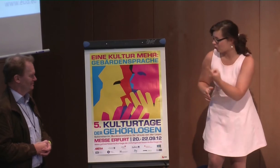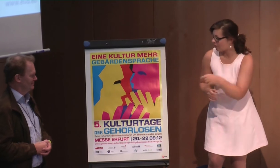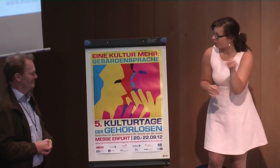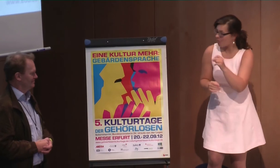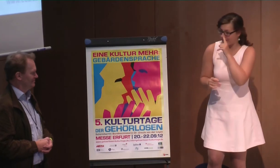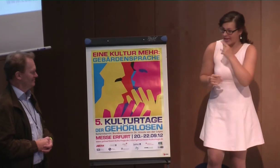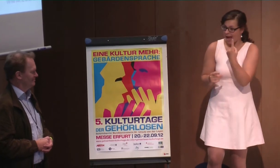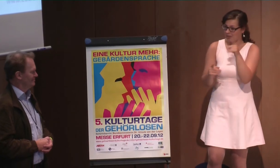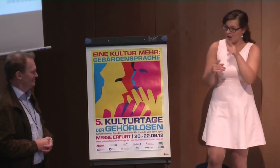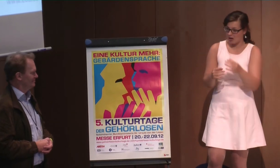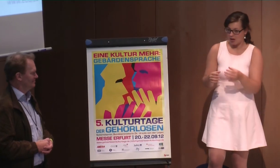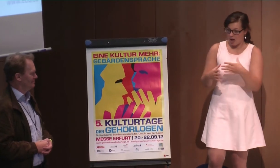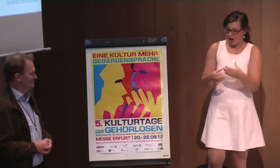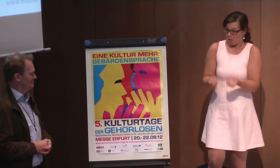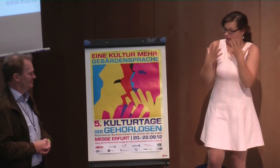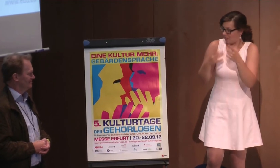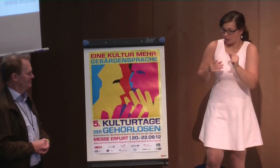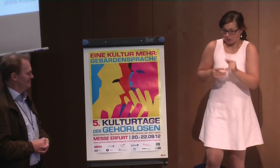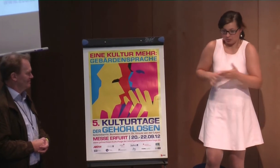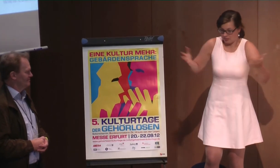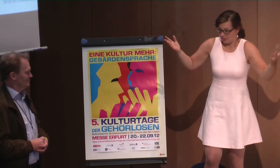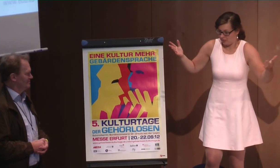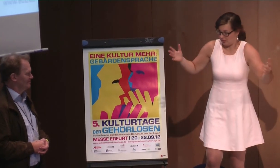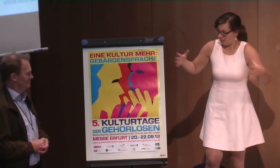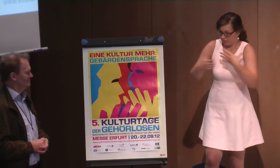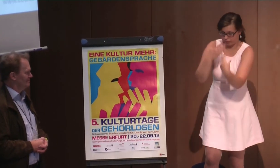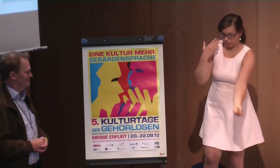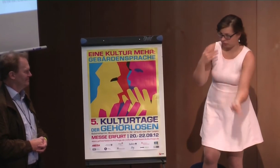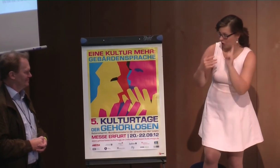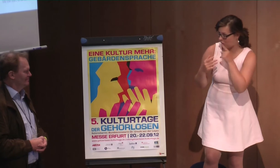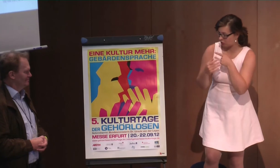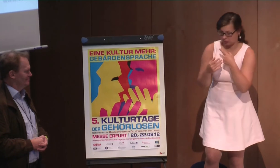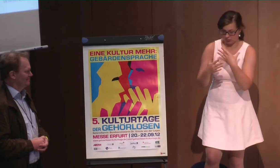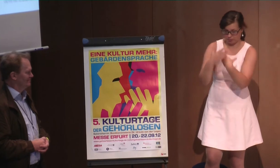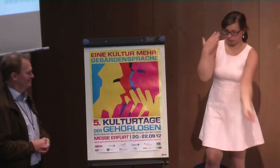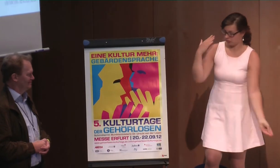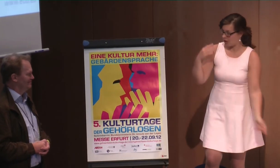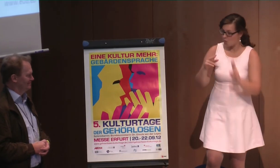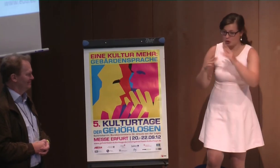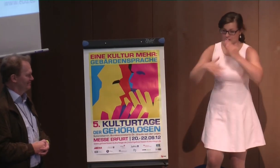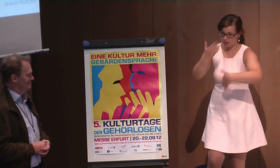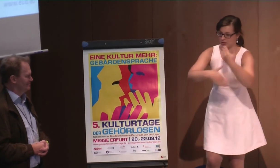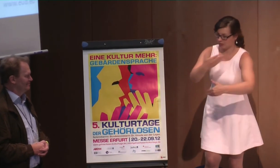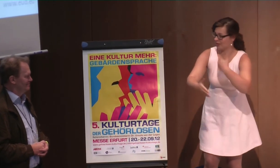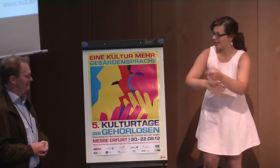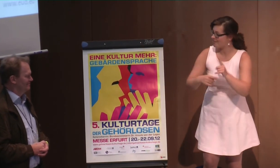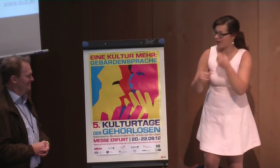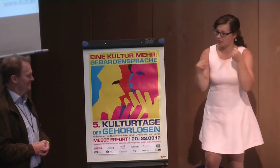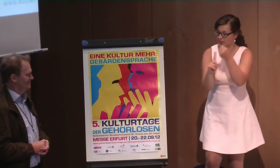das nächste Mal wieder von vorne durchlegen. Also wenn man aufgibt, hat man ihn verloren und dann spielt das Thema Gehördurchsicht überhaupt